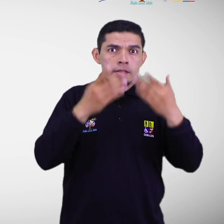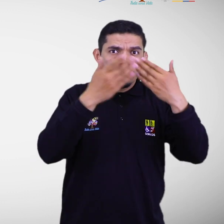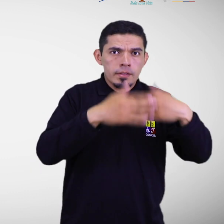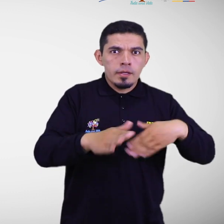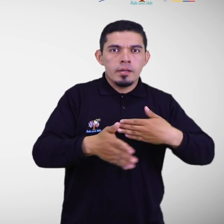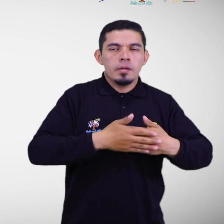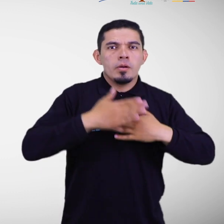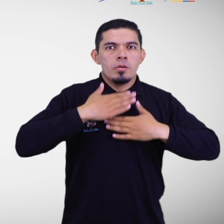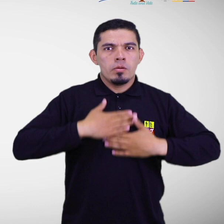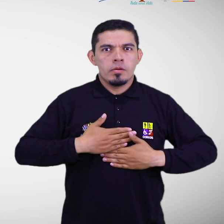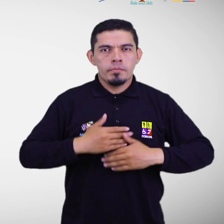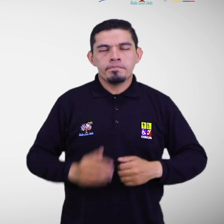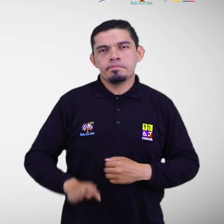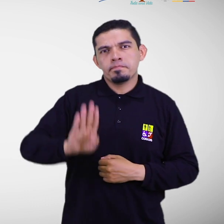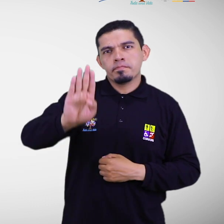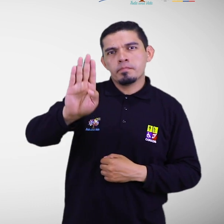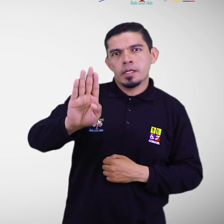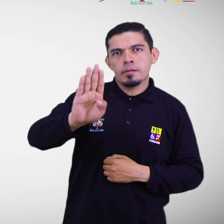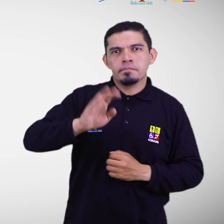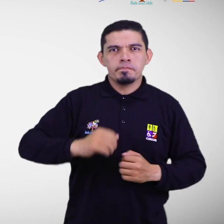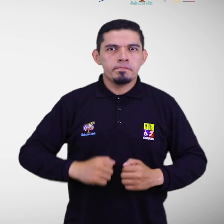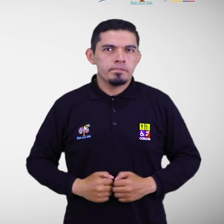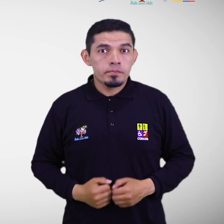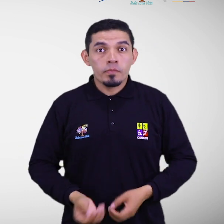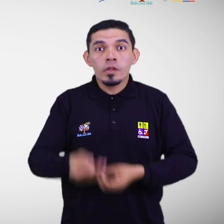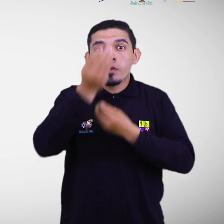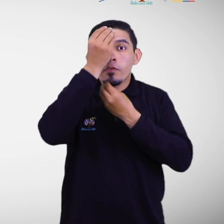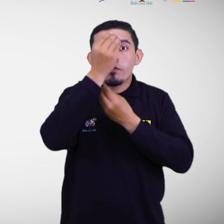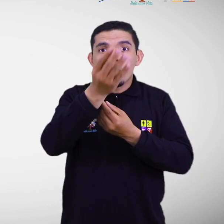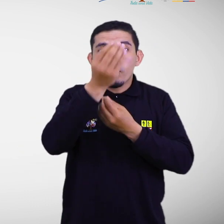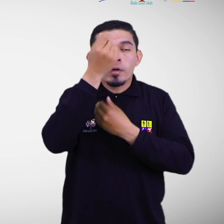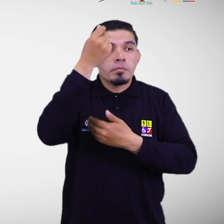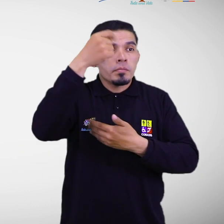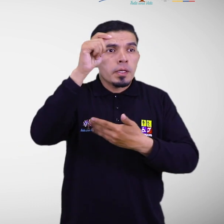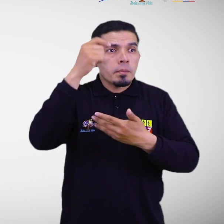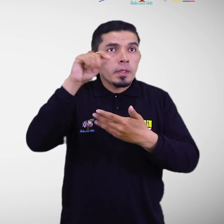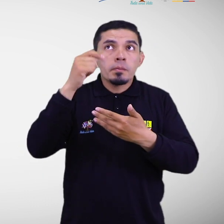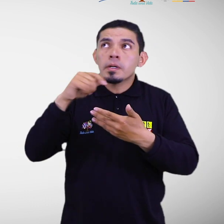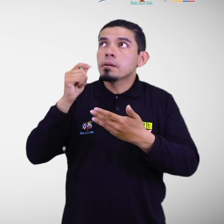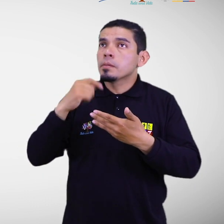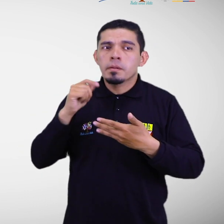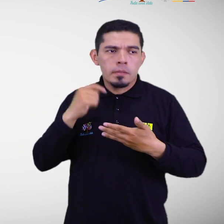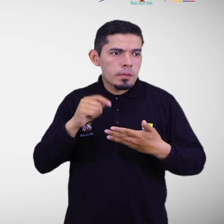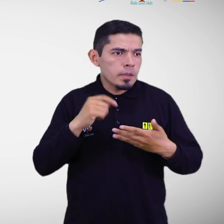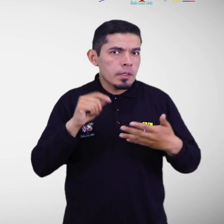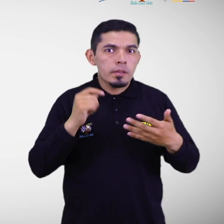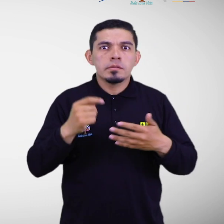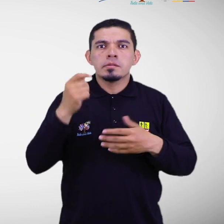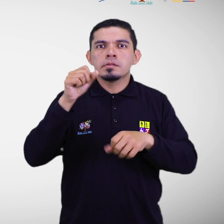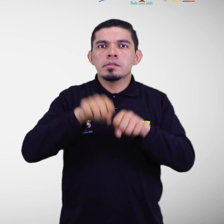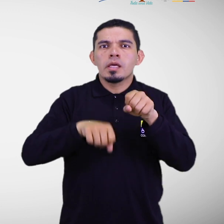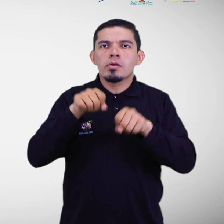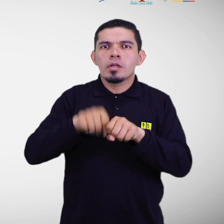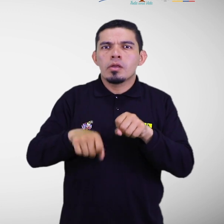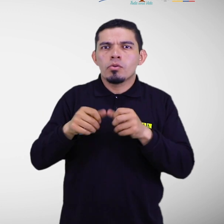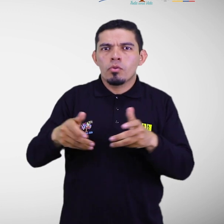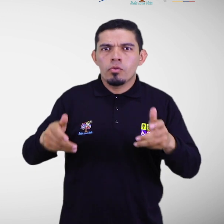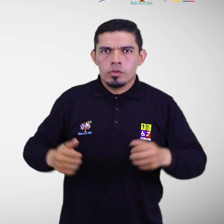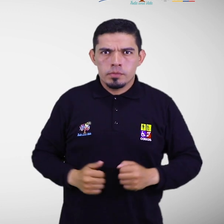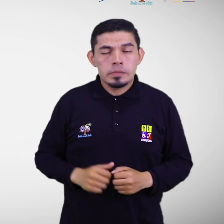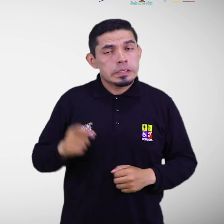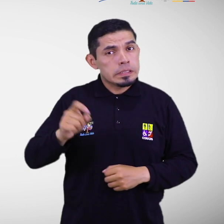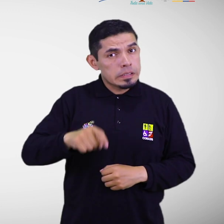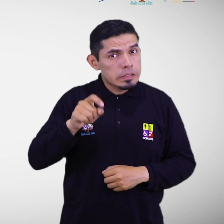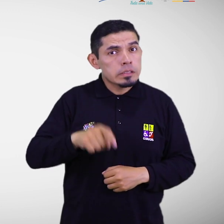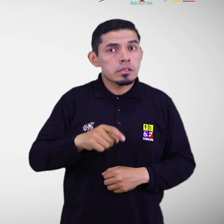misma. B. Levantamiento de información y evaluación de daños. Se deberá levantar información y realizar